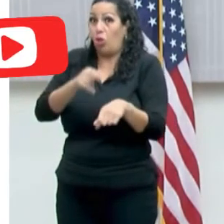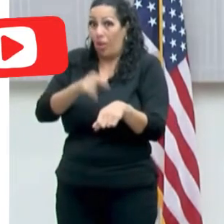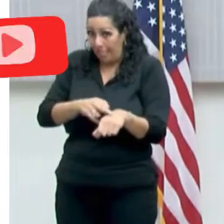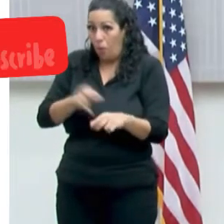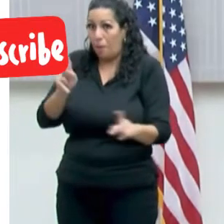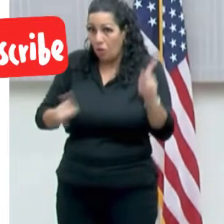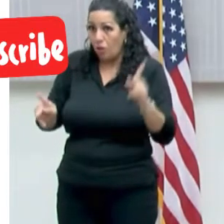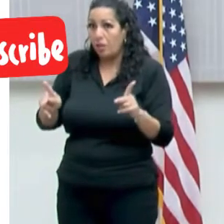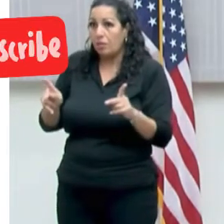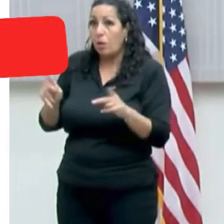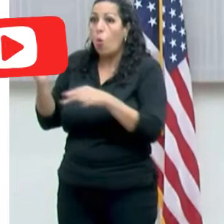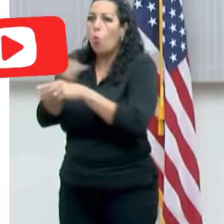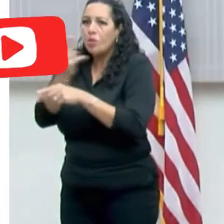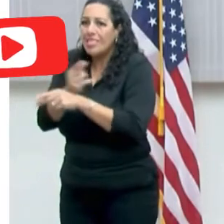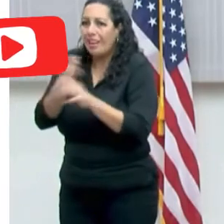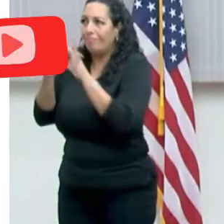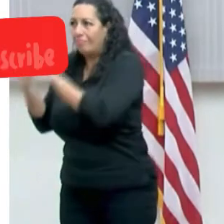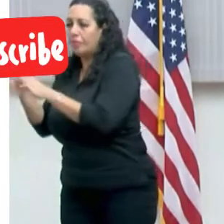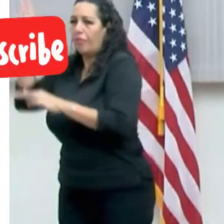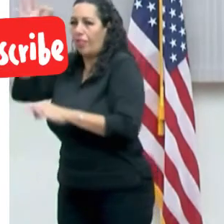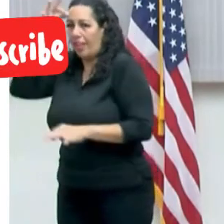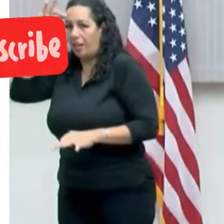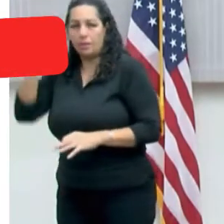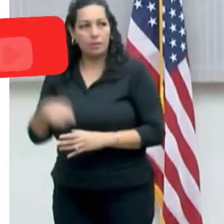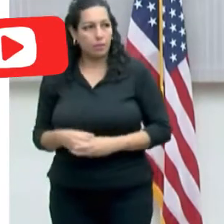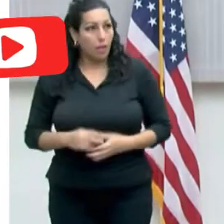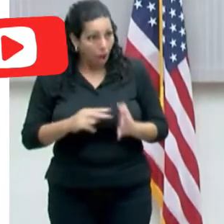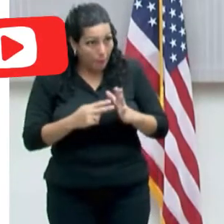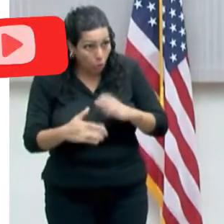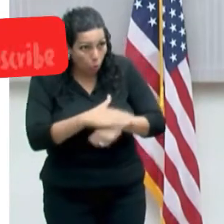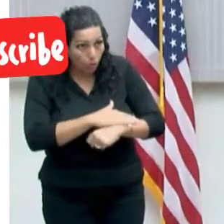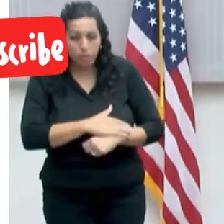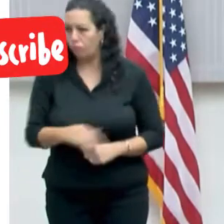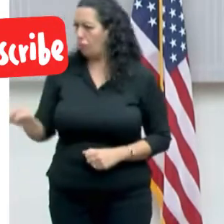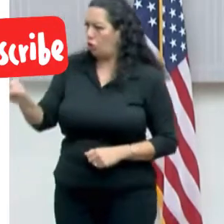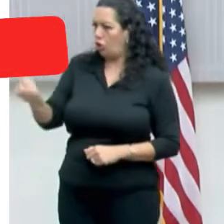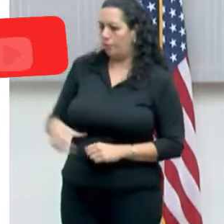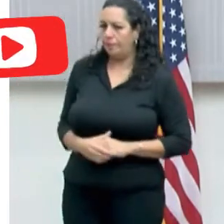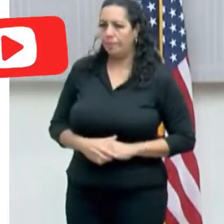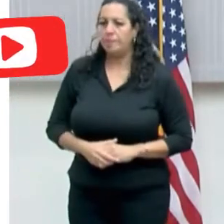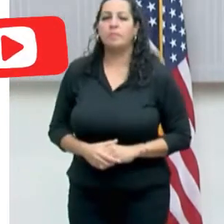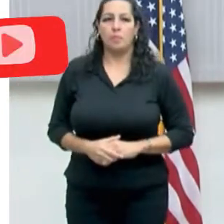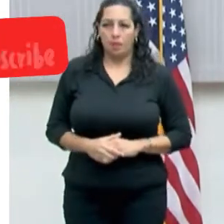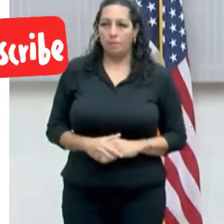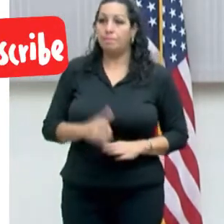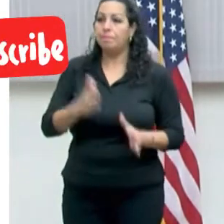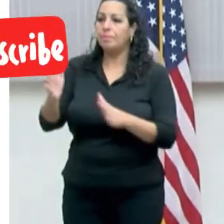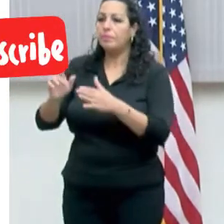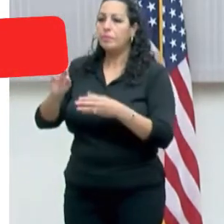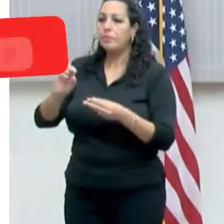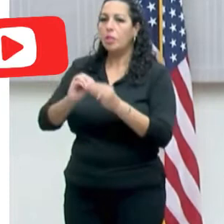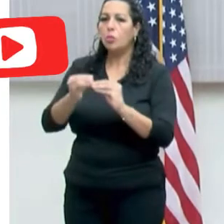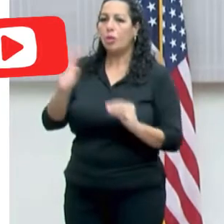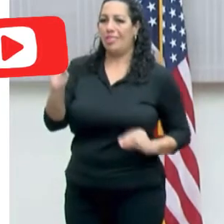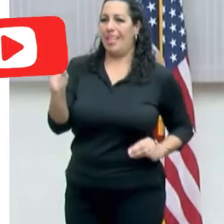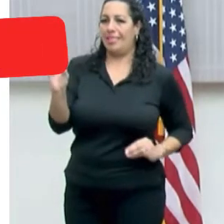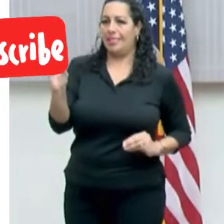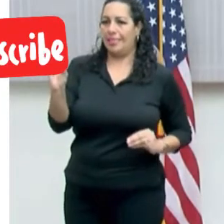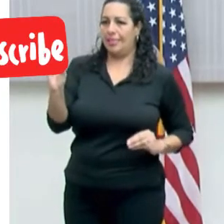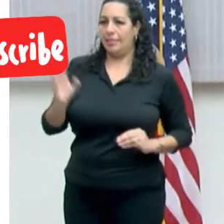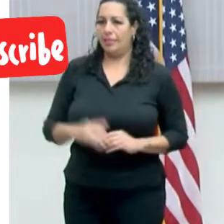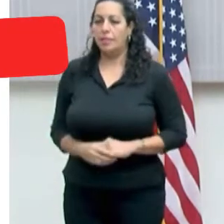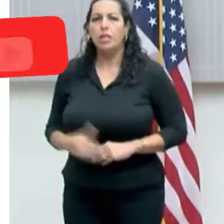que se sirve de planes federales. ¿Se cubre? Sí, cubre, ahora se cubre, exacto. WPR. Sí, buenos días.